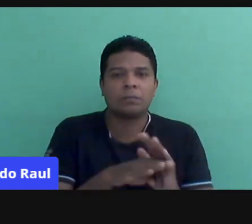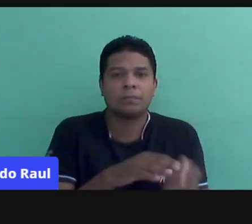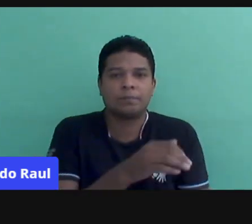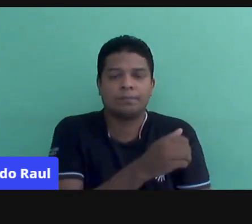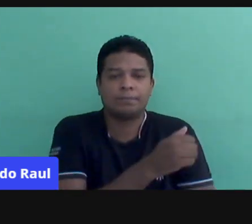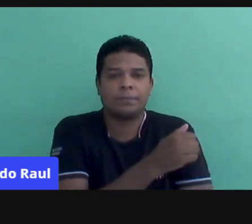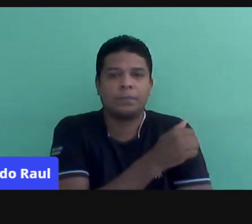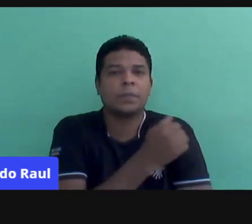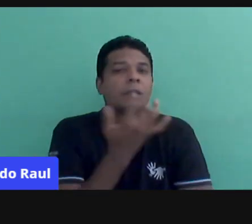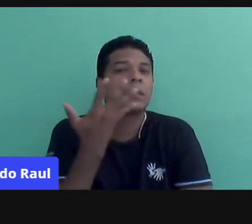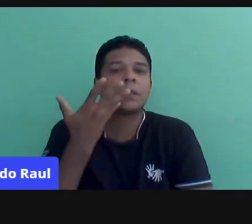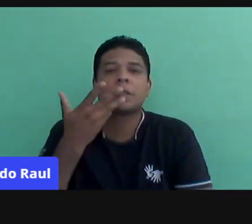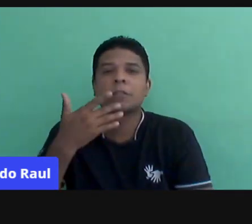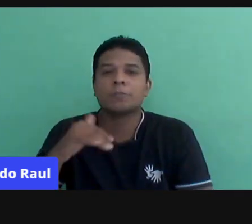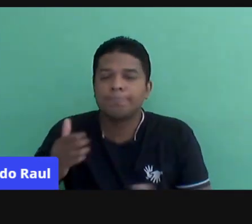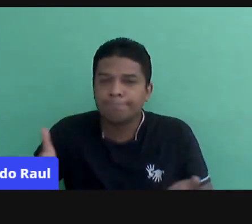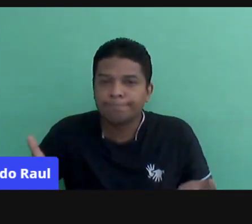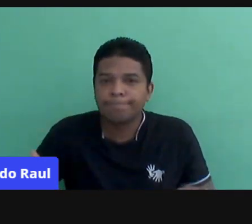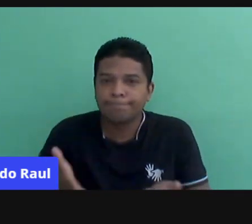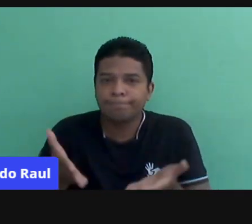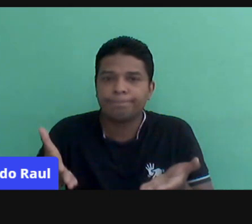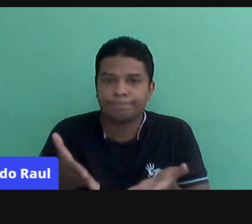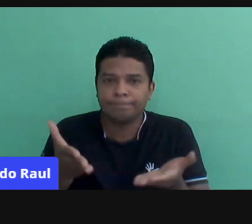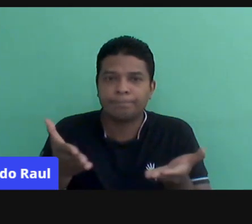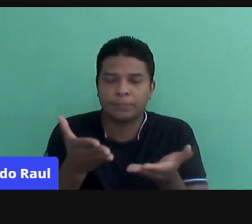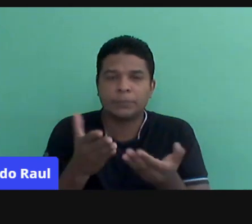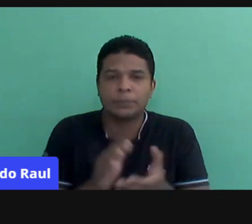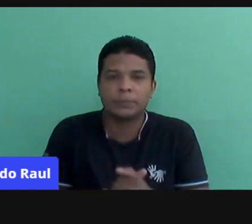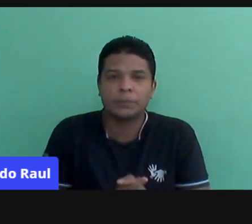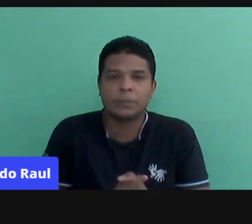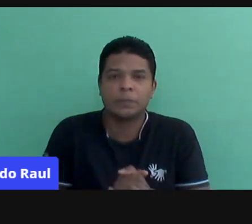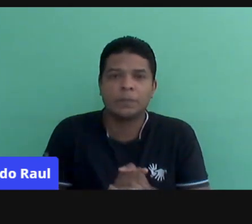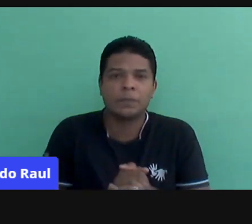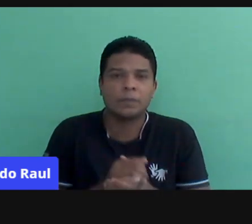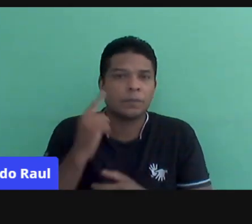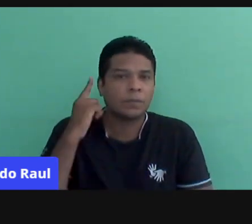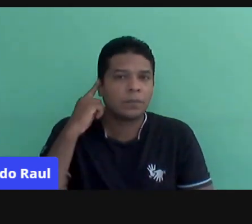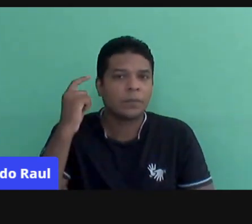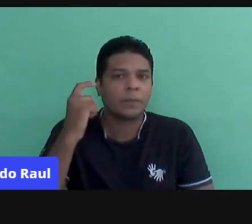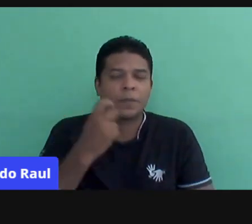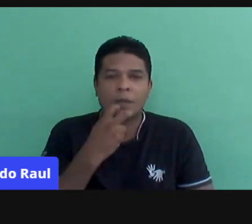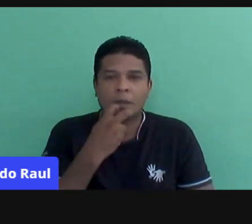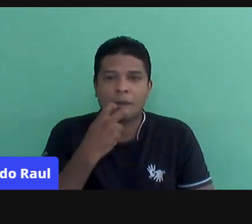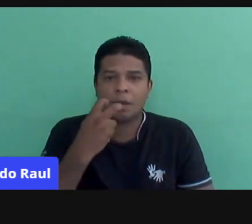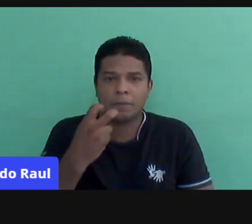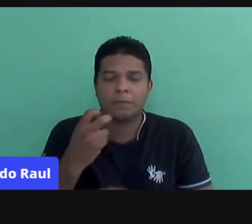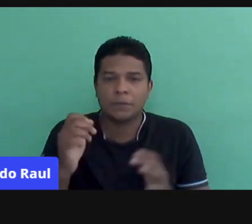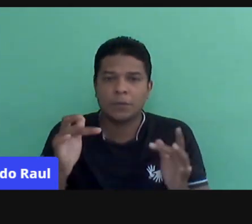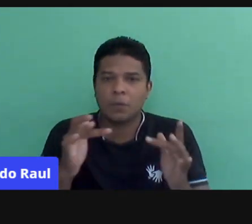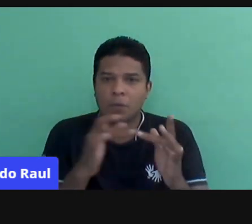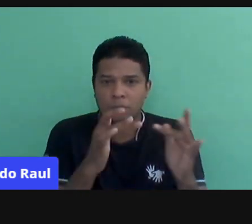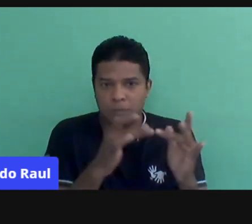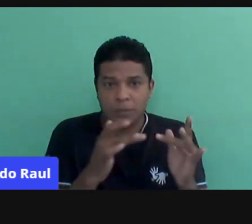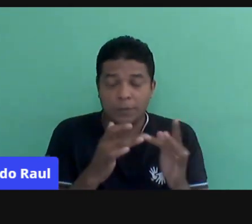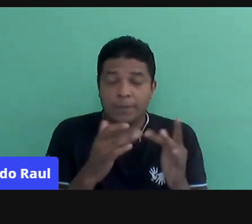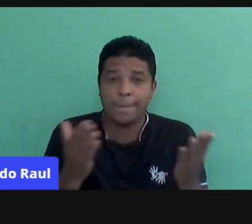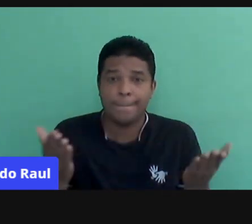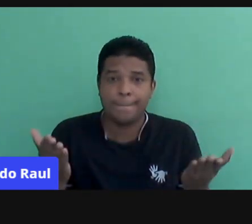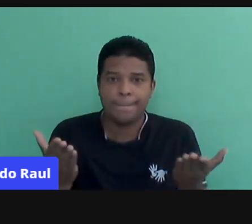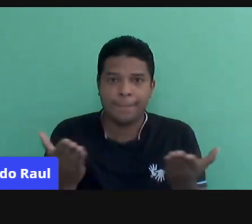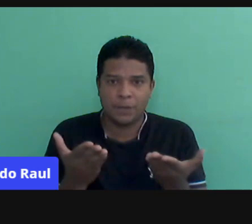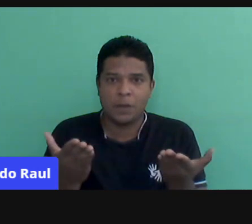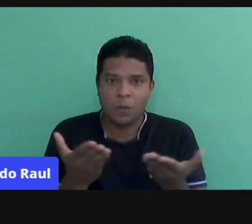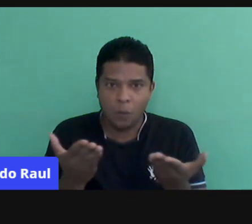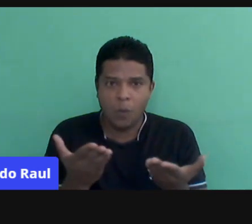preciso estimular, eu preciso ouvir minha voz, ele precisa ter contato comigo, de alguma forma. E nesse momento, a